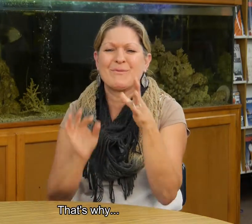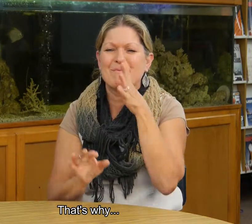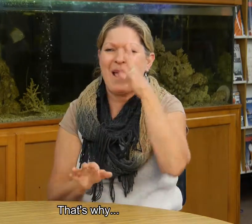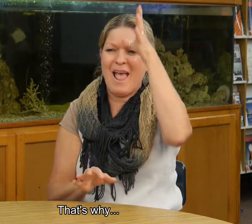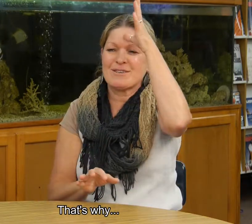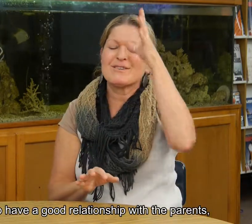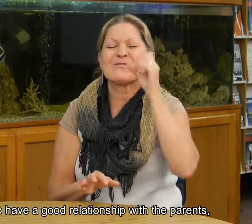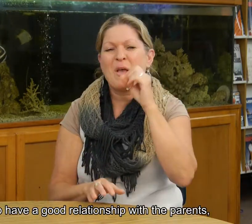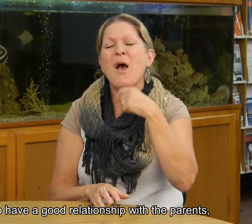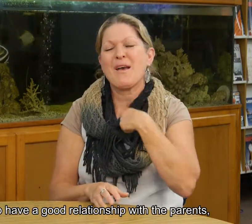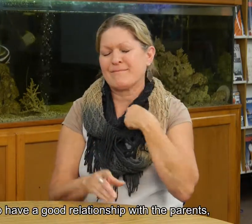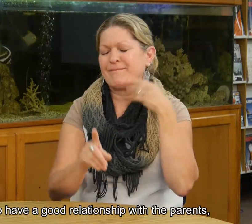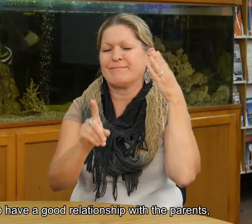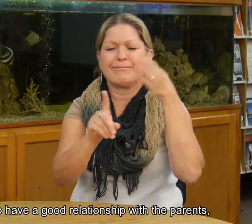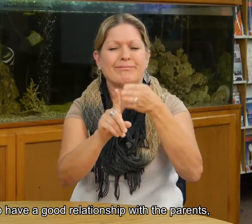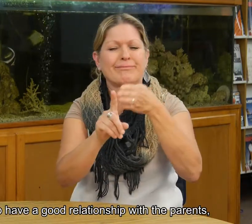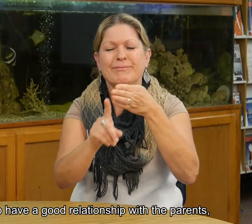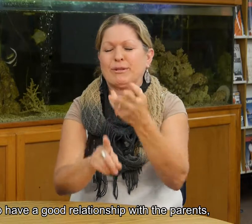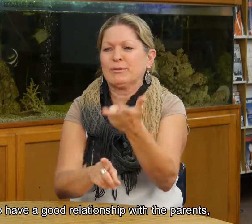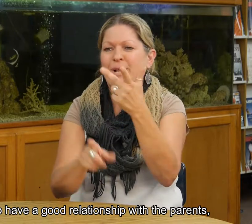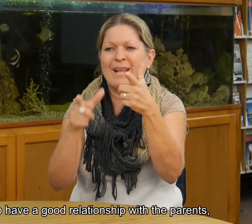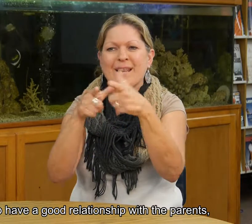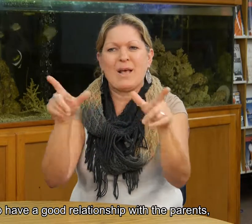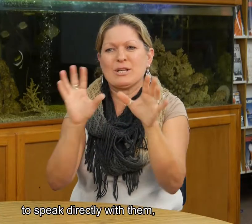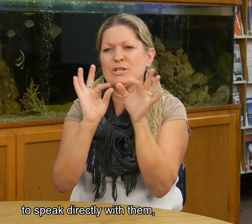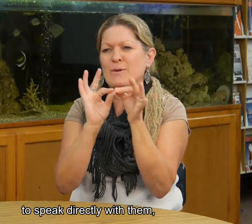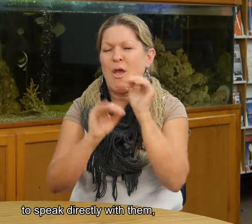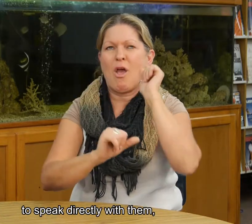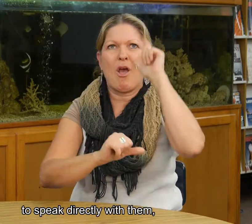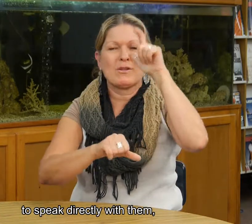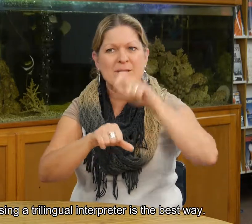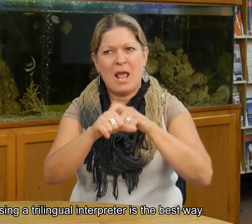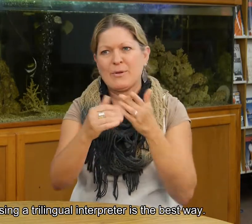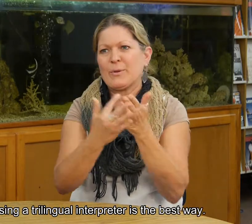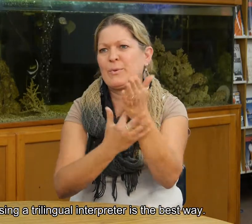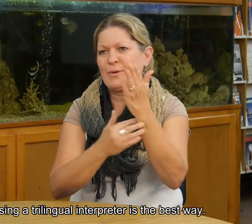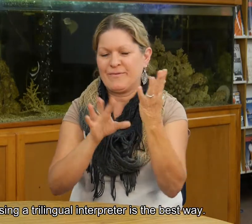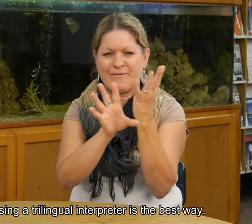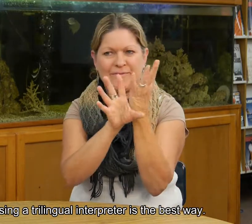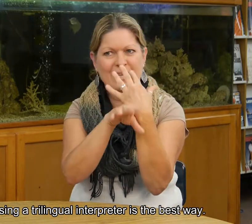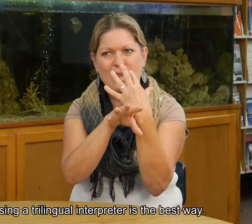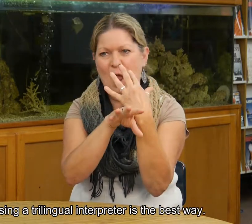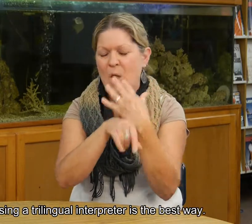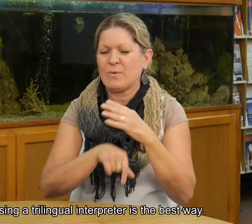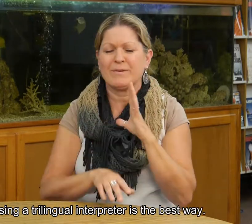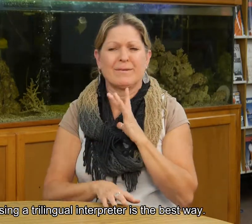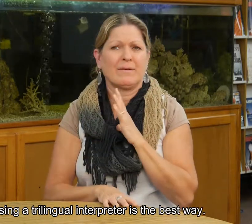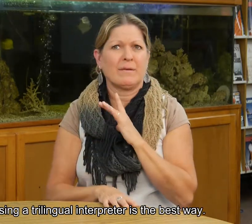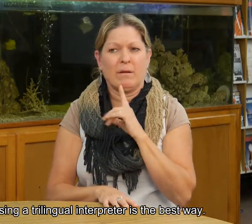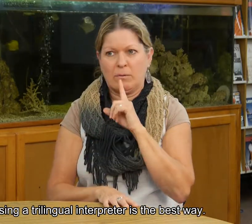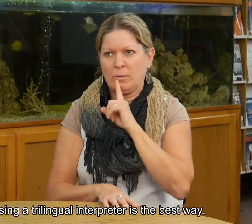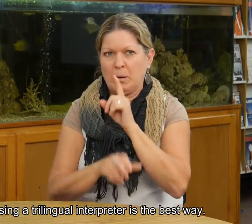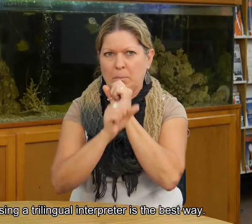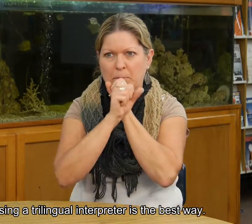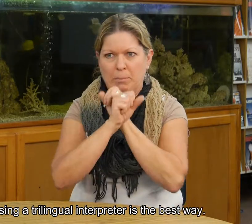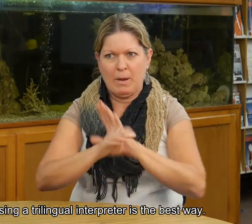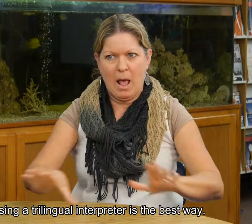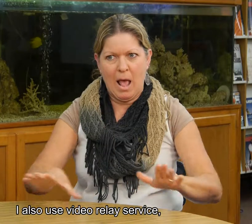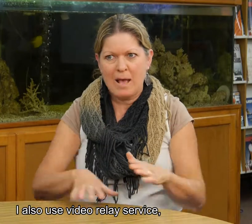me gusta tener una buena relación con los padres, hablar directamente con ellos. Y utilizando un intérprete trilingüe es la mejor manera. También